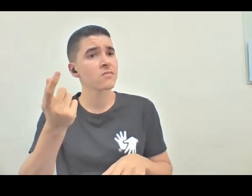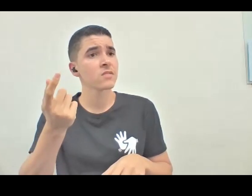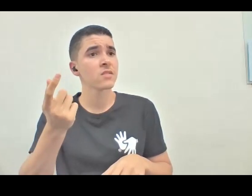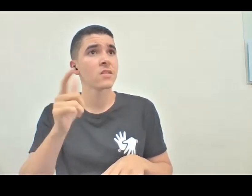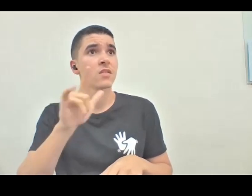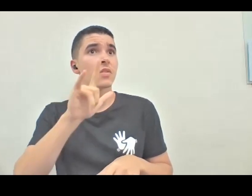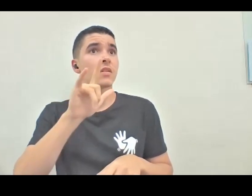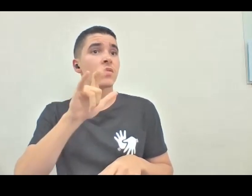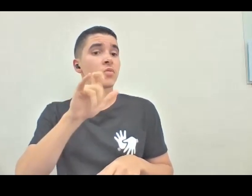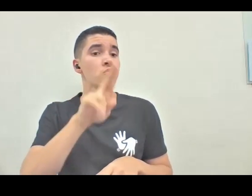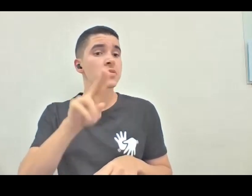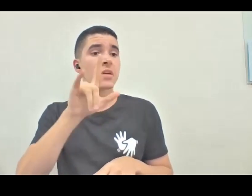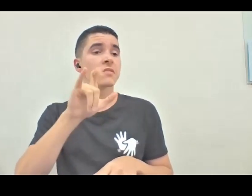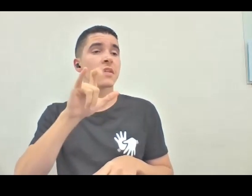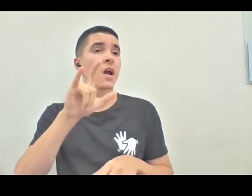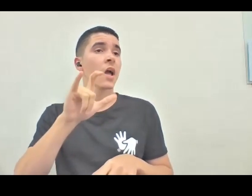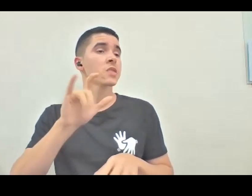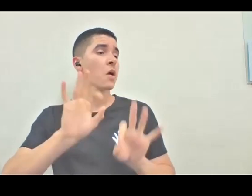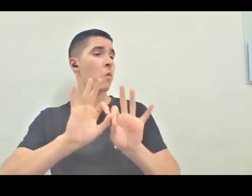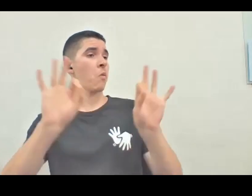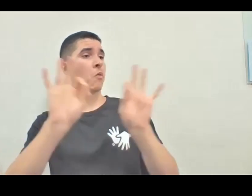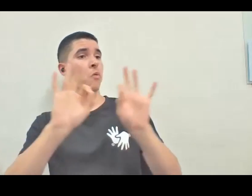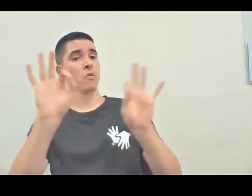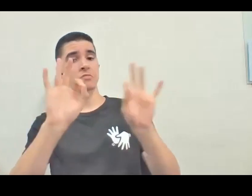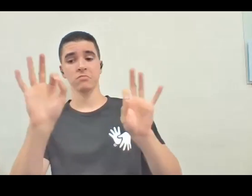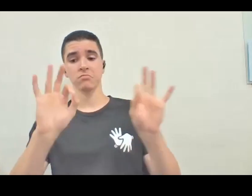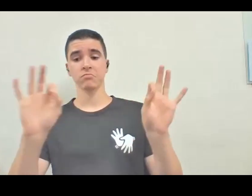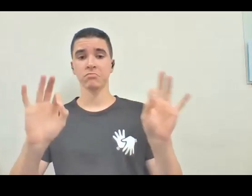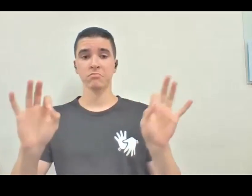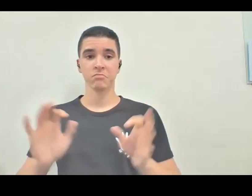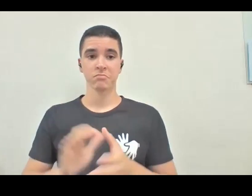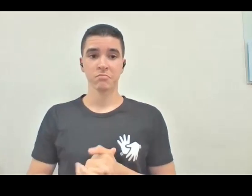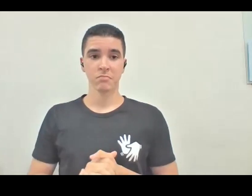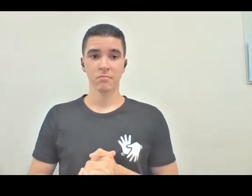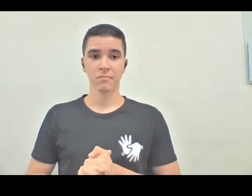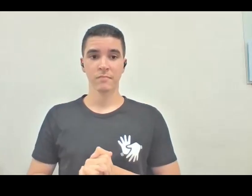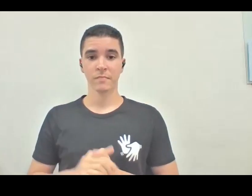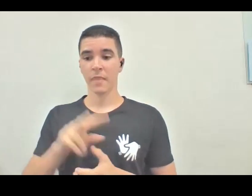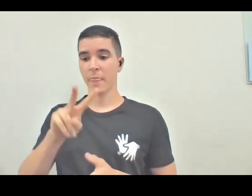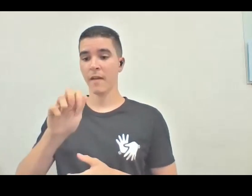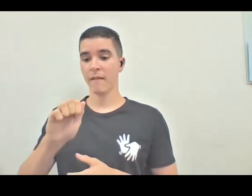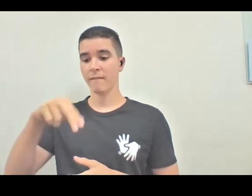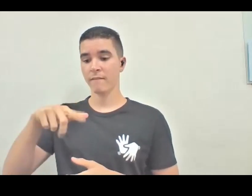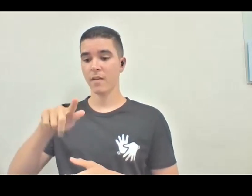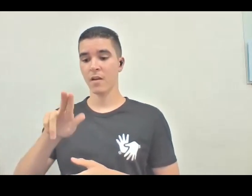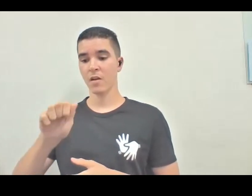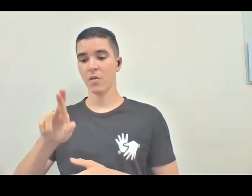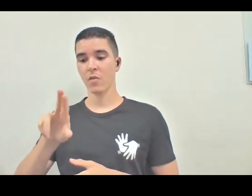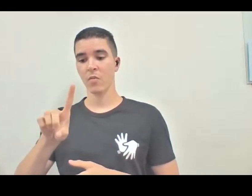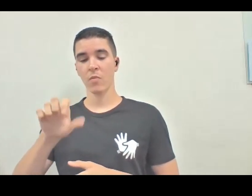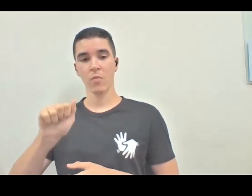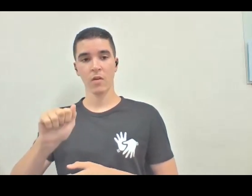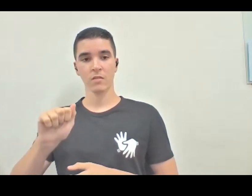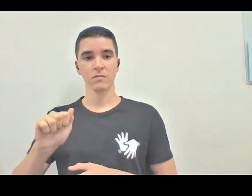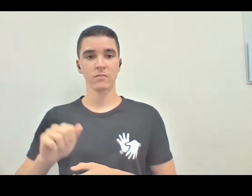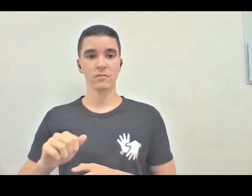arrasando e que está, né, na ponta da, como é chama assim, na vanguarda, tendo ações mais efetivas no